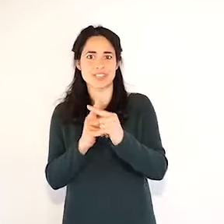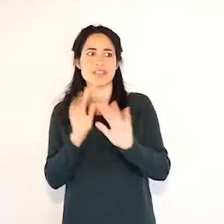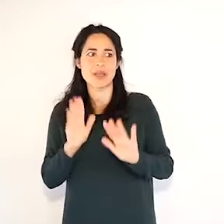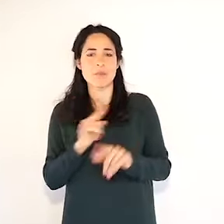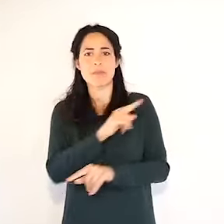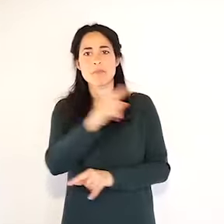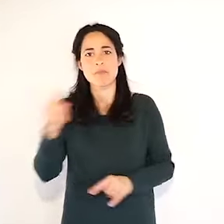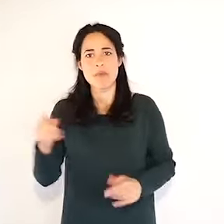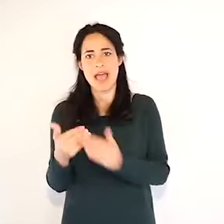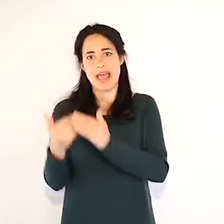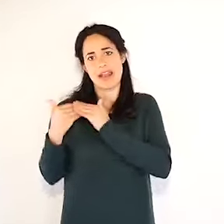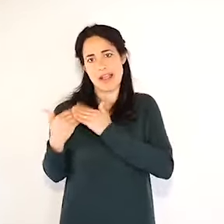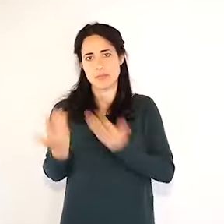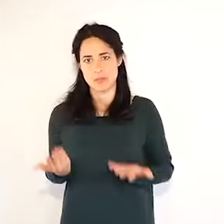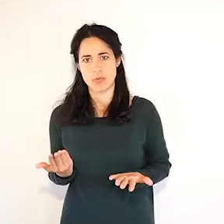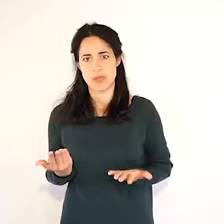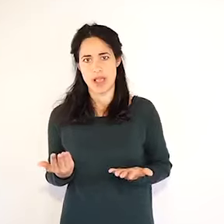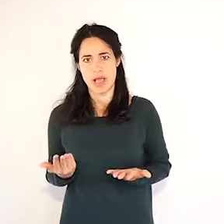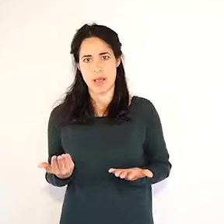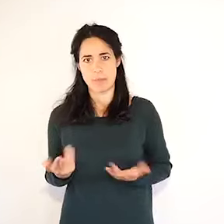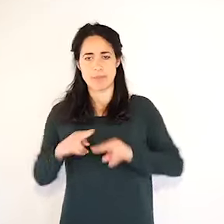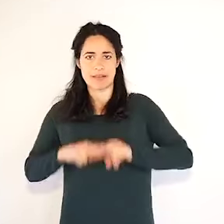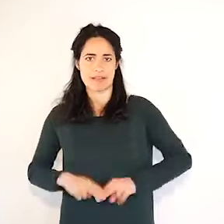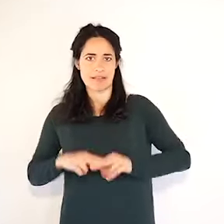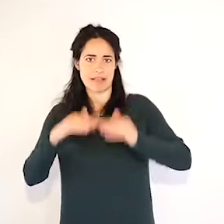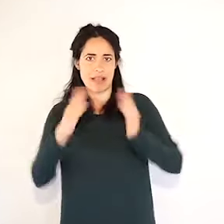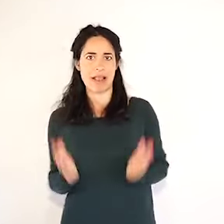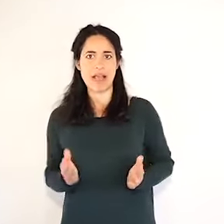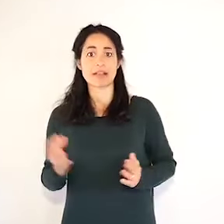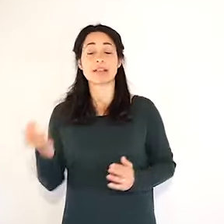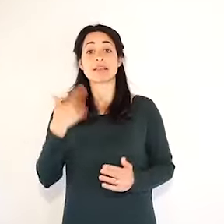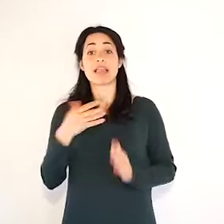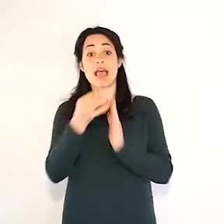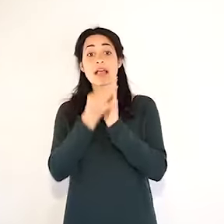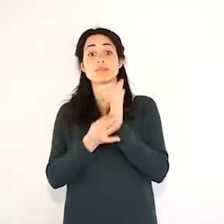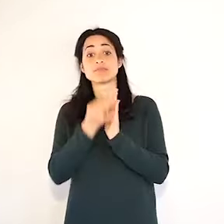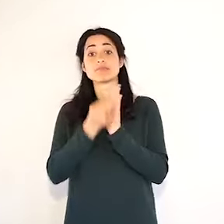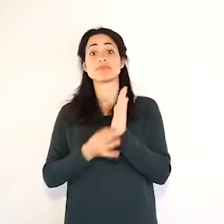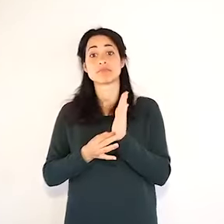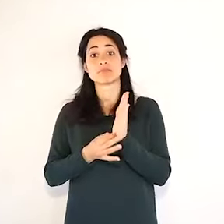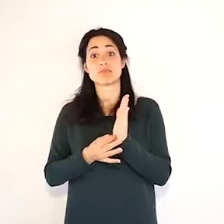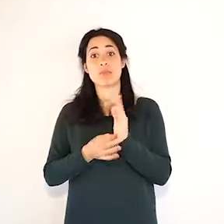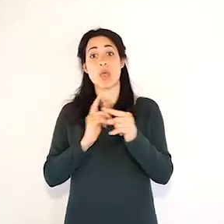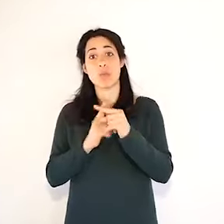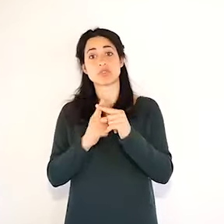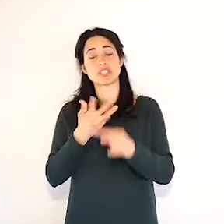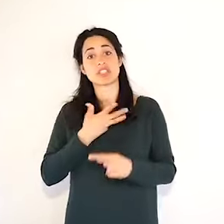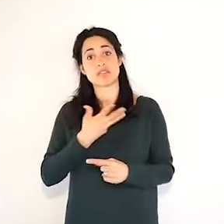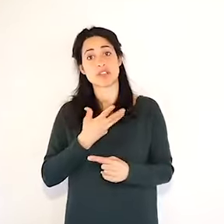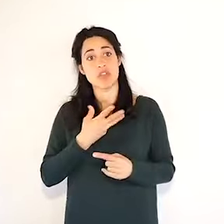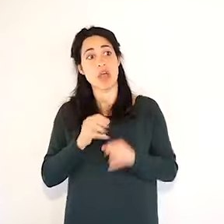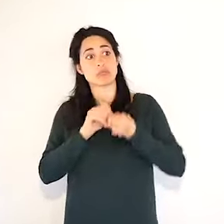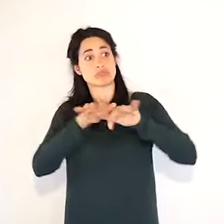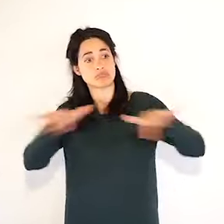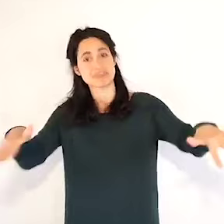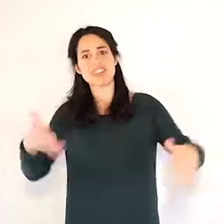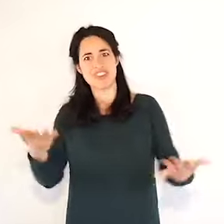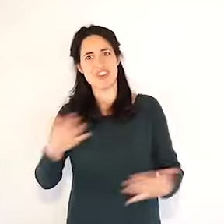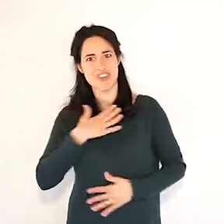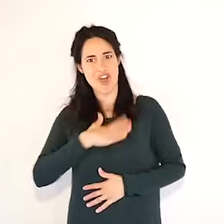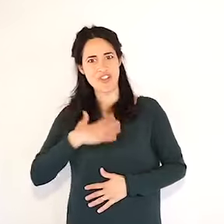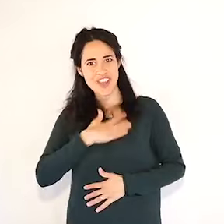Quindi quando ho notizie positive, come alcune notizie che vi darò dopo, lo faccio volentieri. Mi auguro che